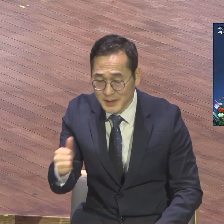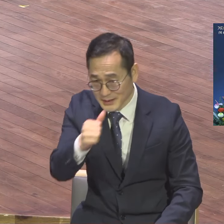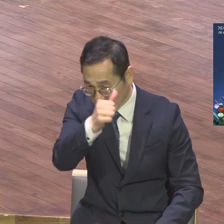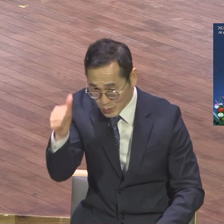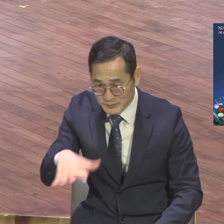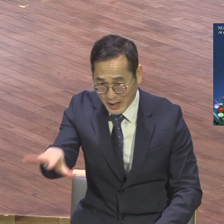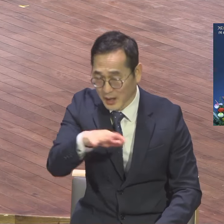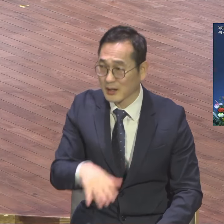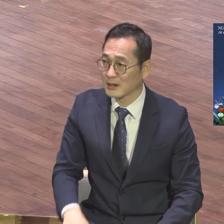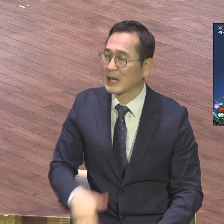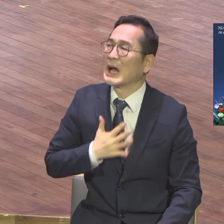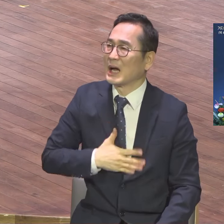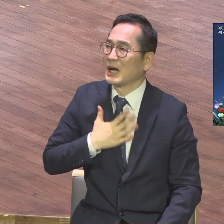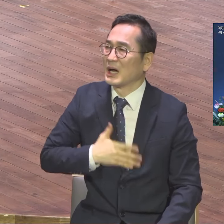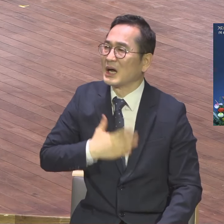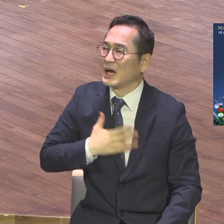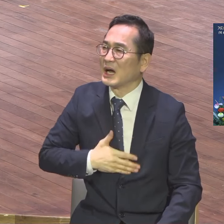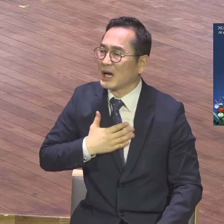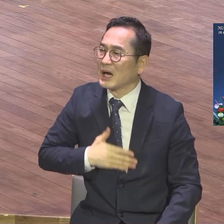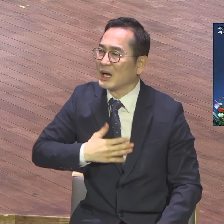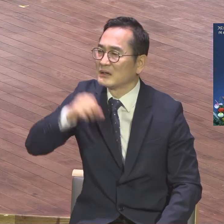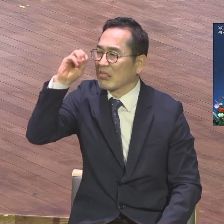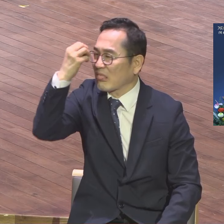하라. 우리 교회 말고 다른 교회.